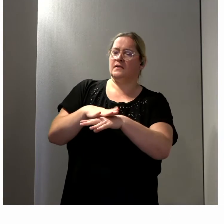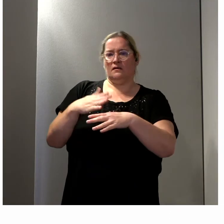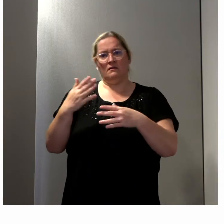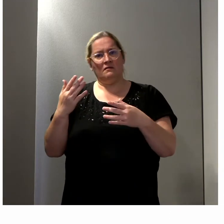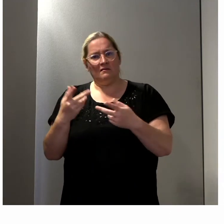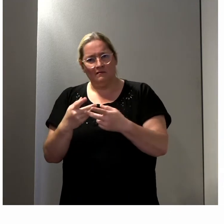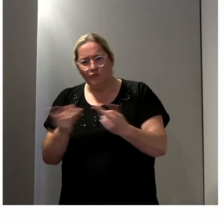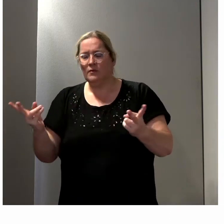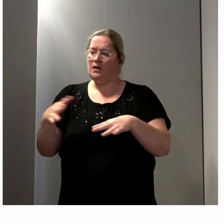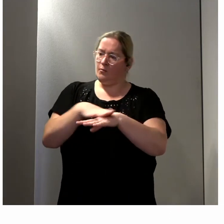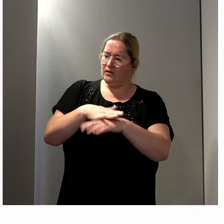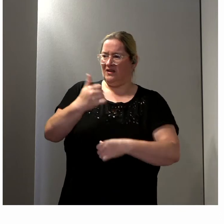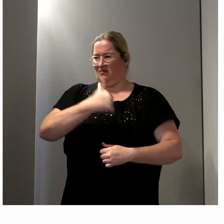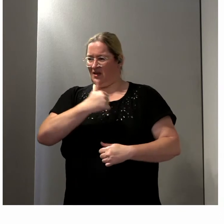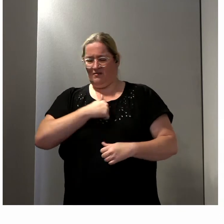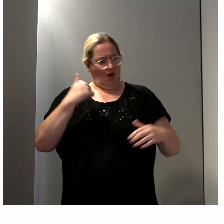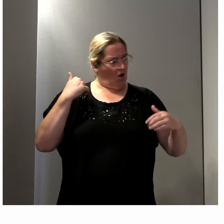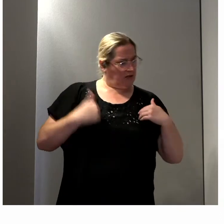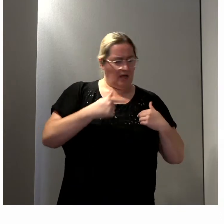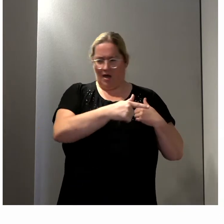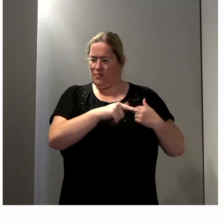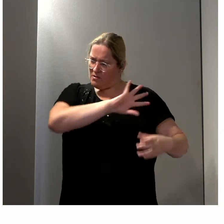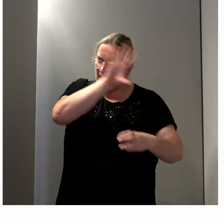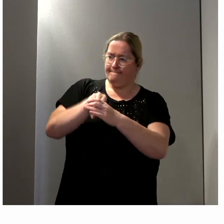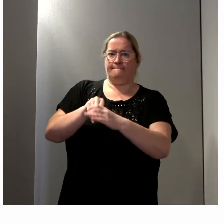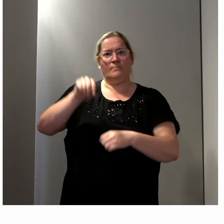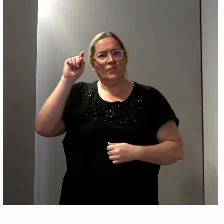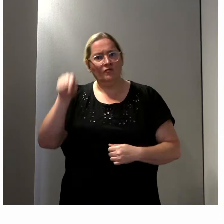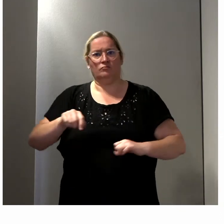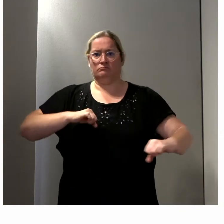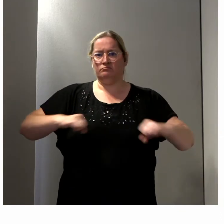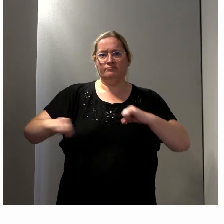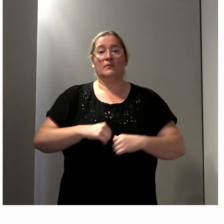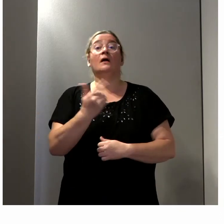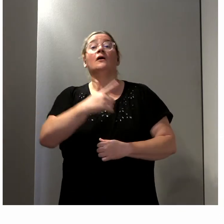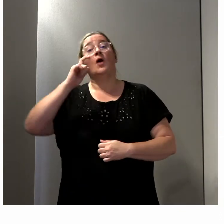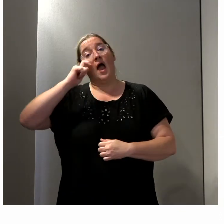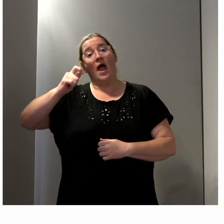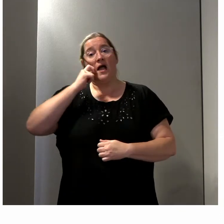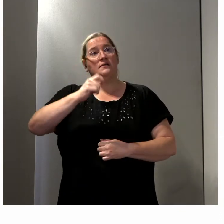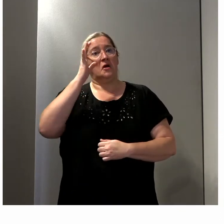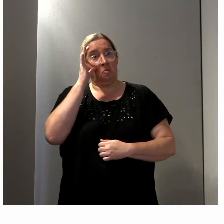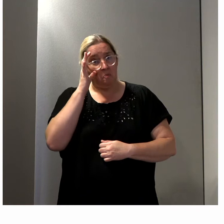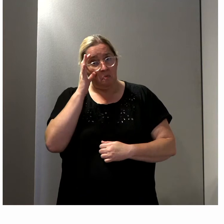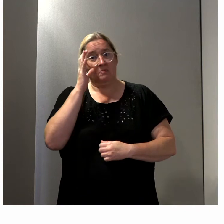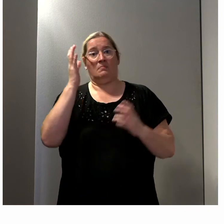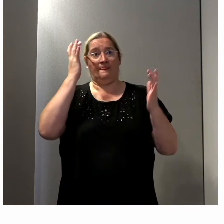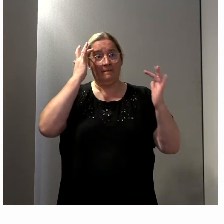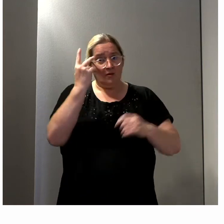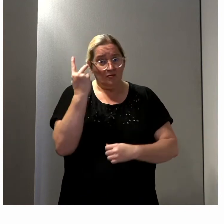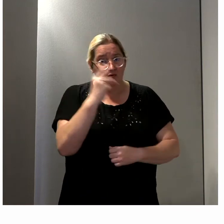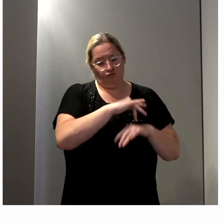privées. Donc je pense qu'on a ici deux experts qui vont pouvoir nous éclairer, apporter leur expérience, leur